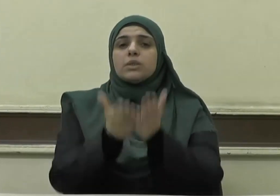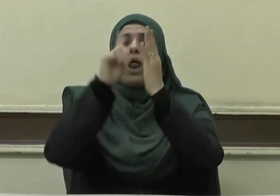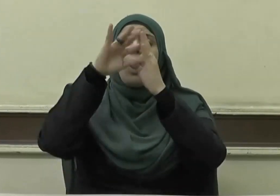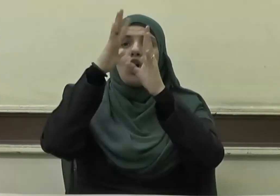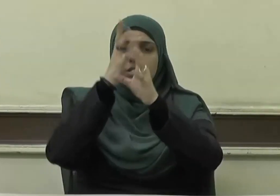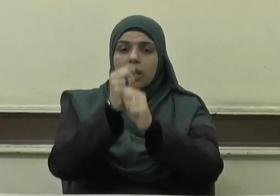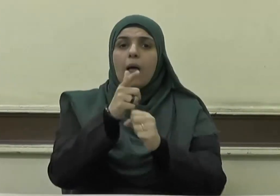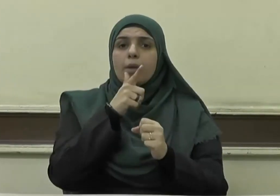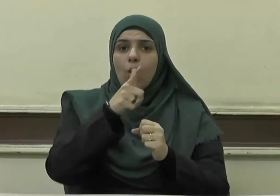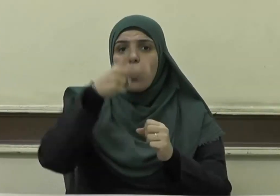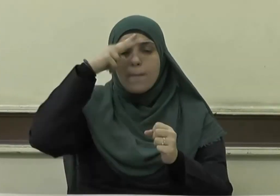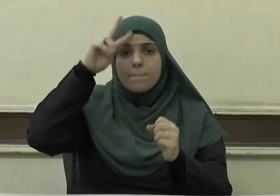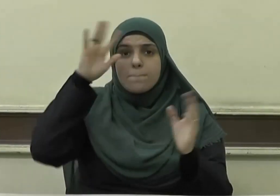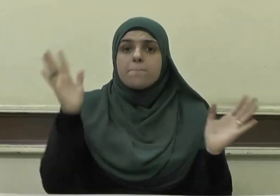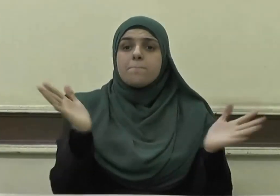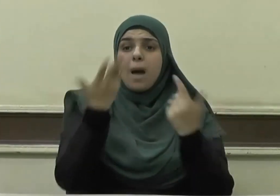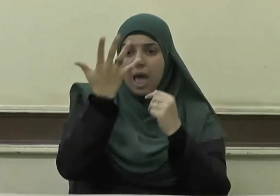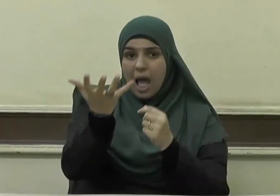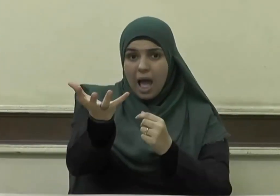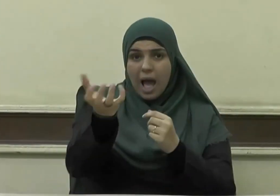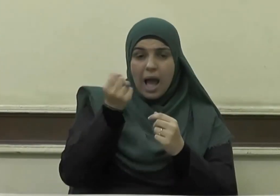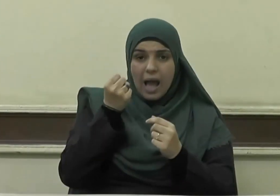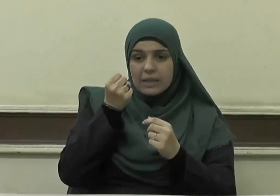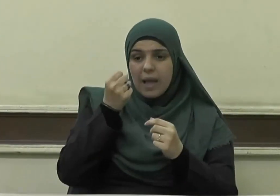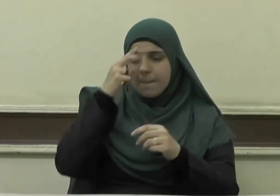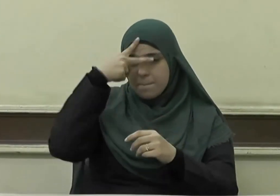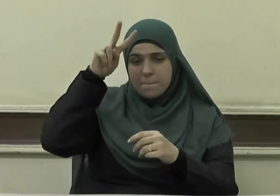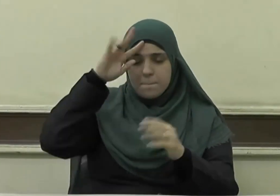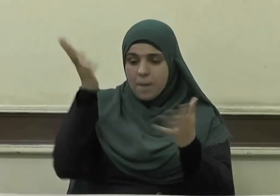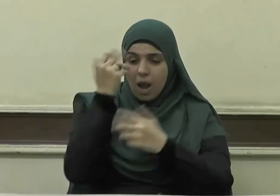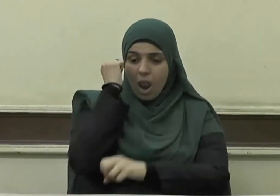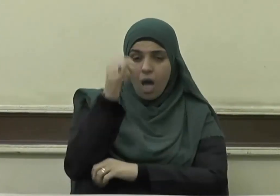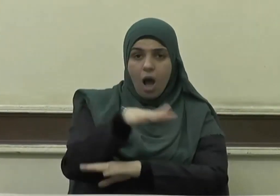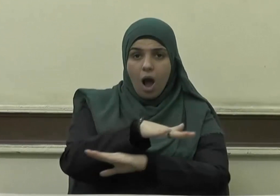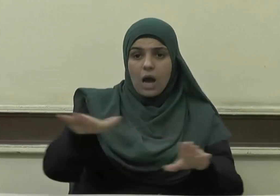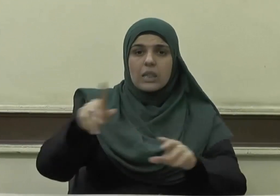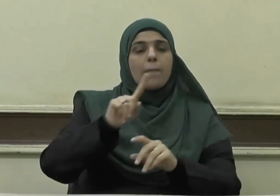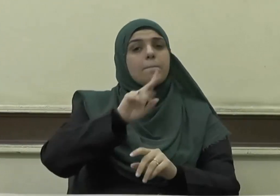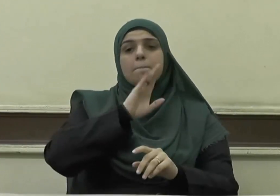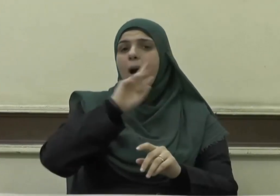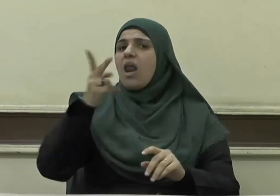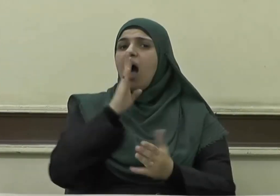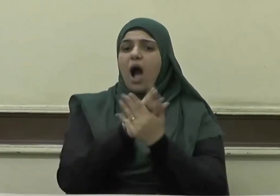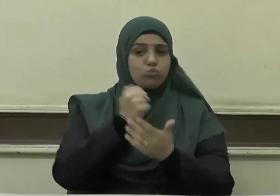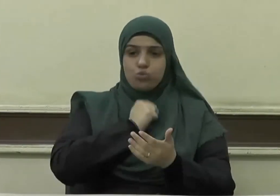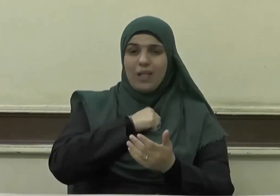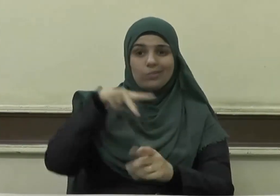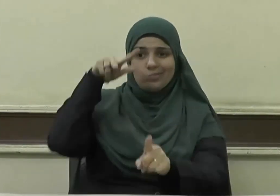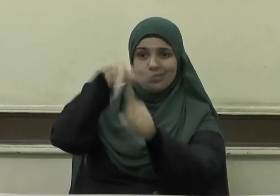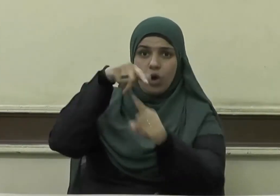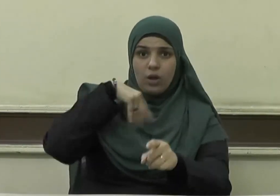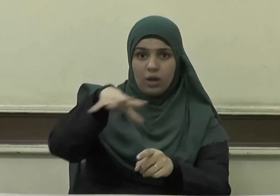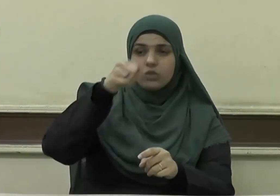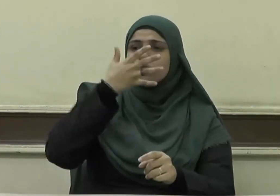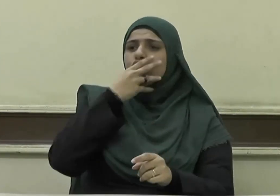من أخذ من الأرض شيئا بغير حقه خسف به يوم